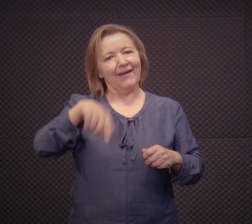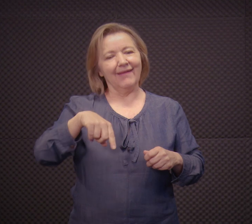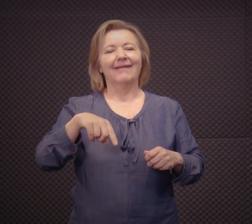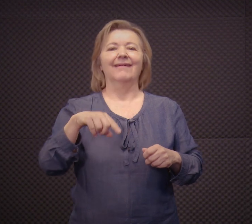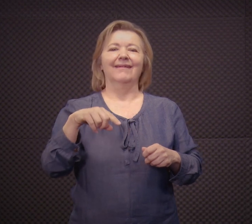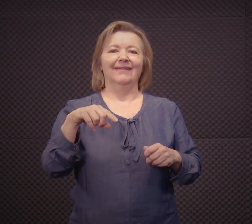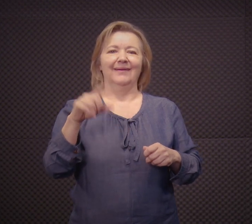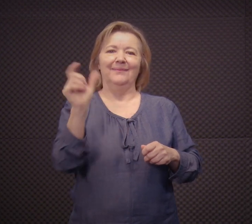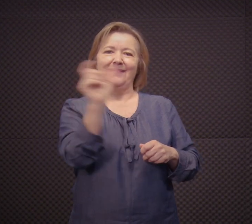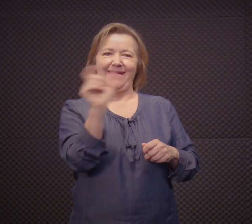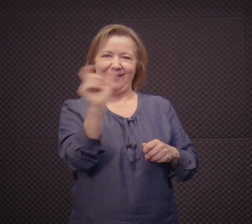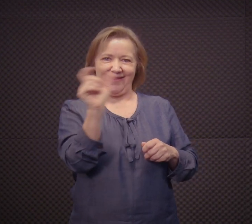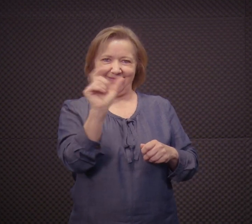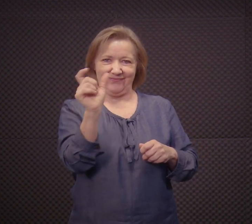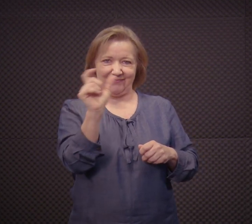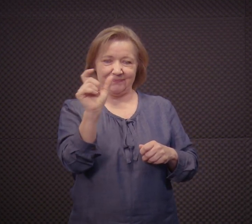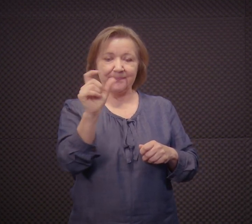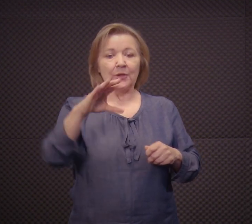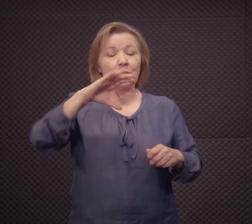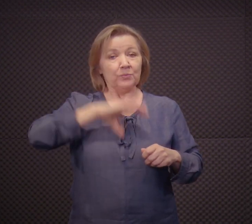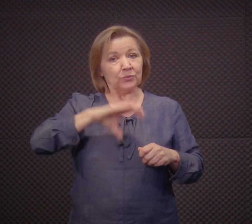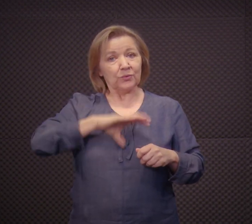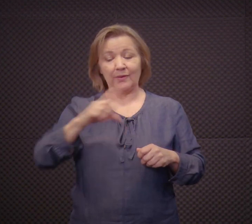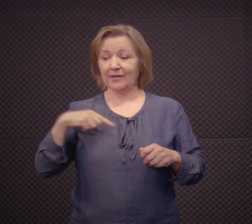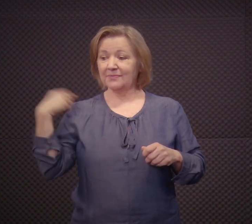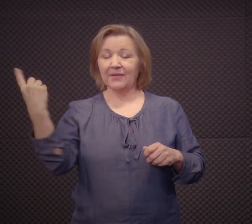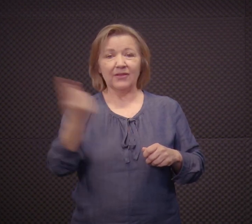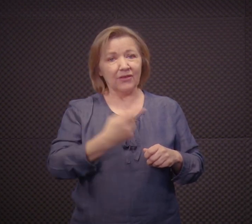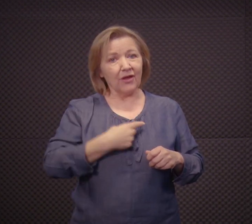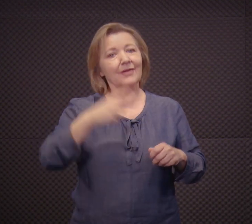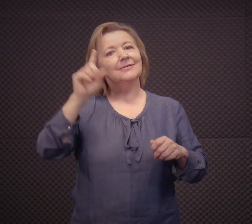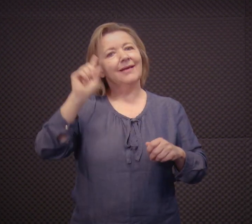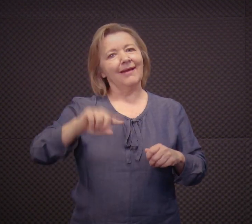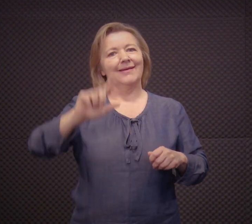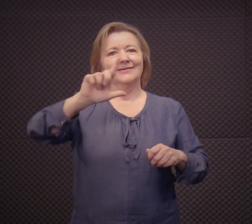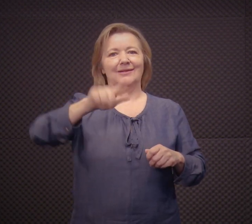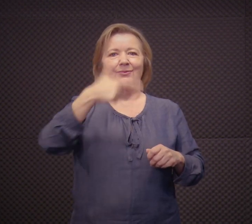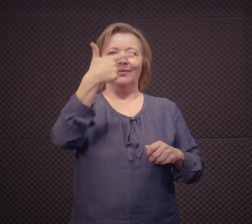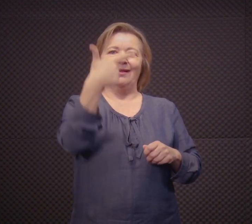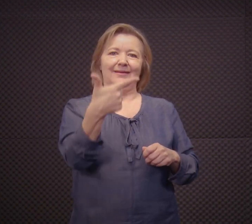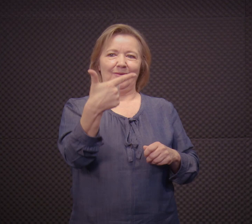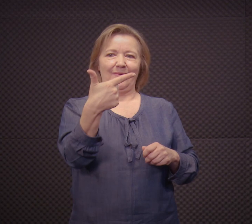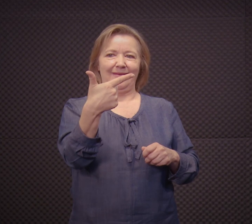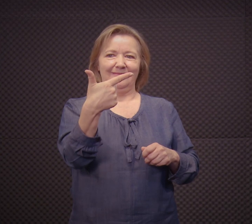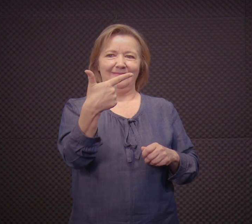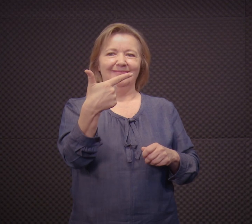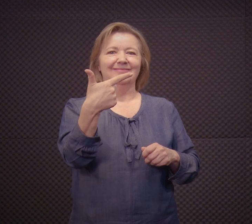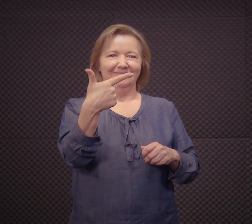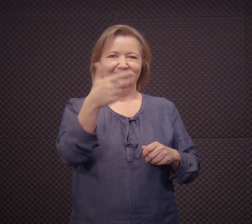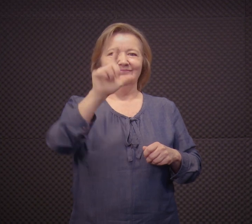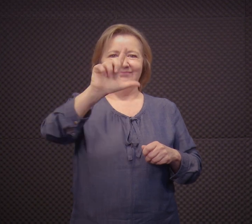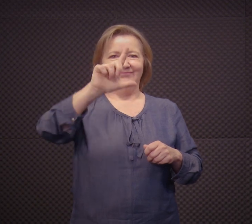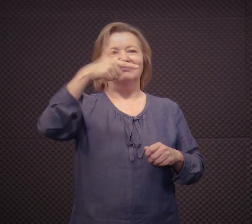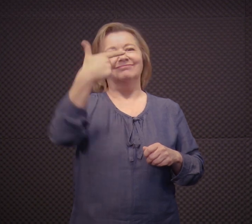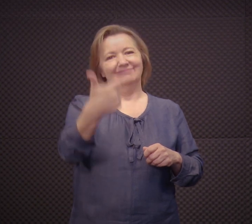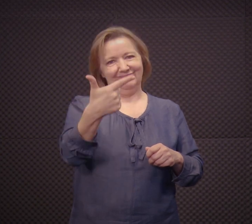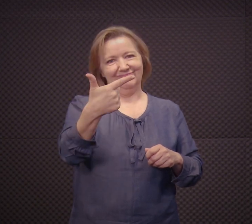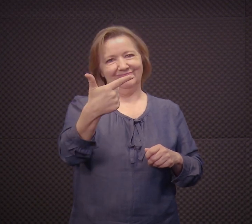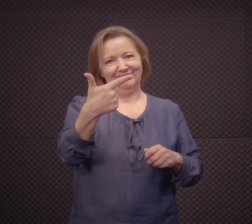usam a palavra, né? A palavra, para nós, a segunda língua, a